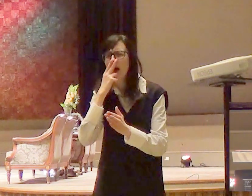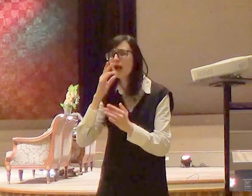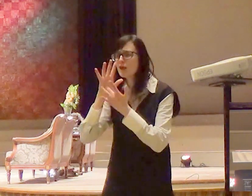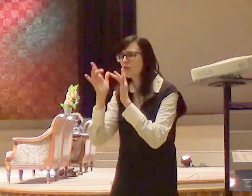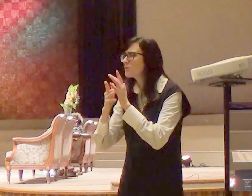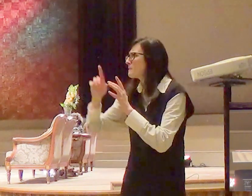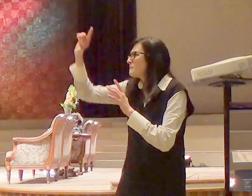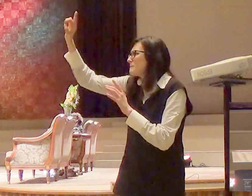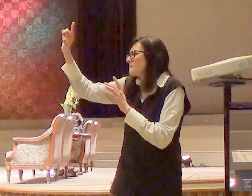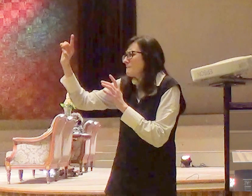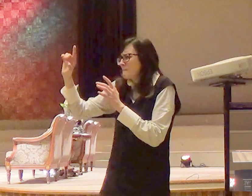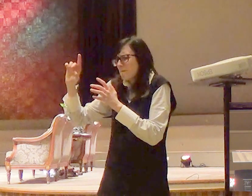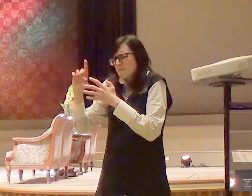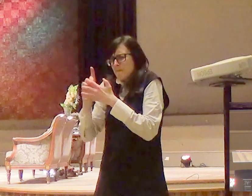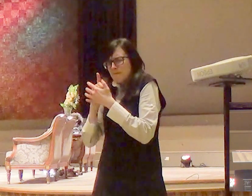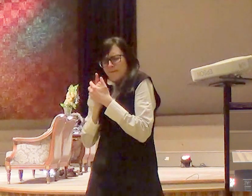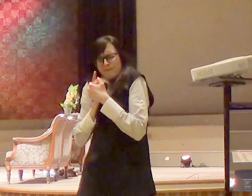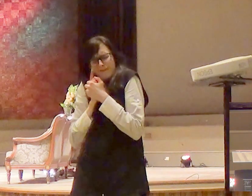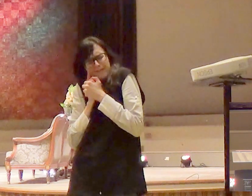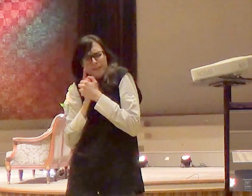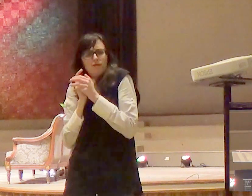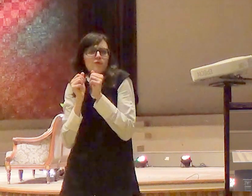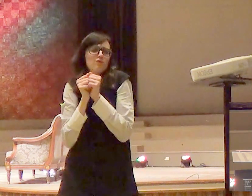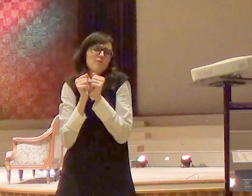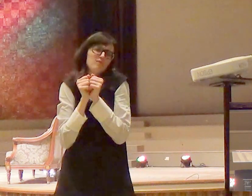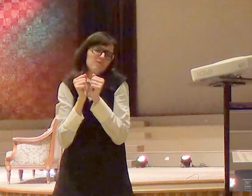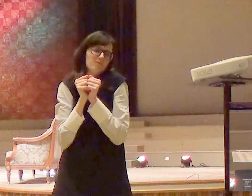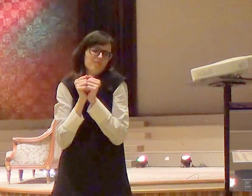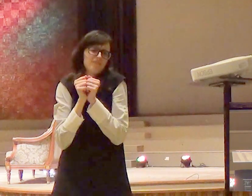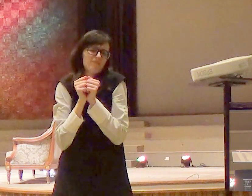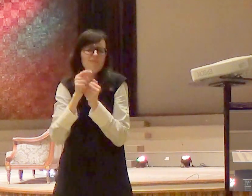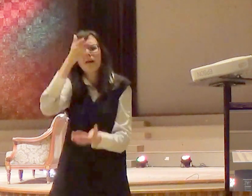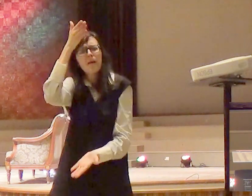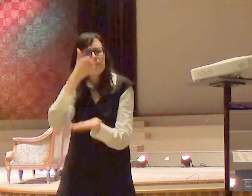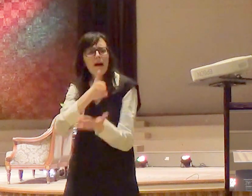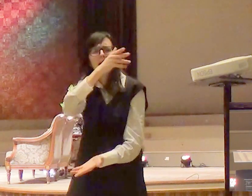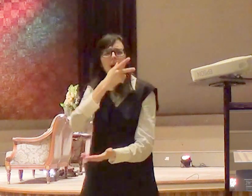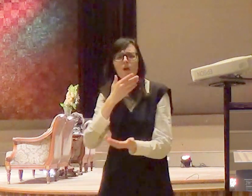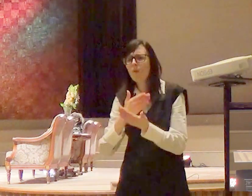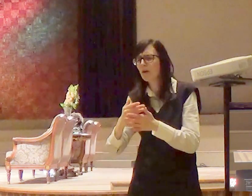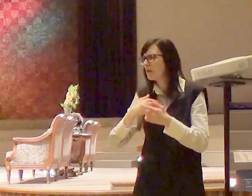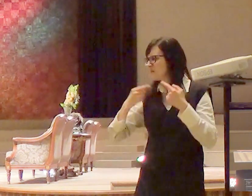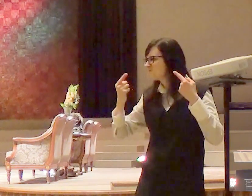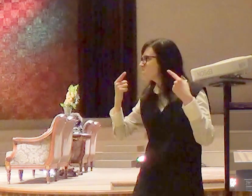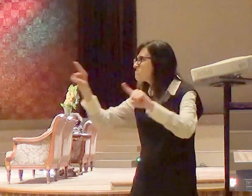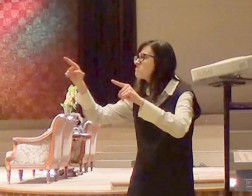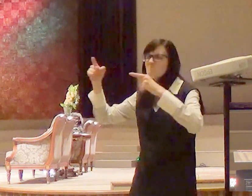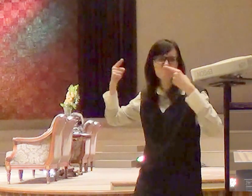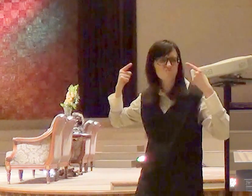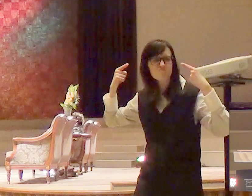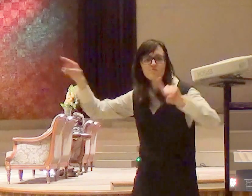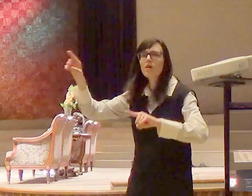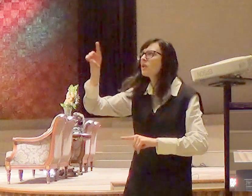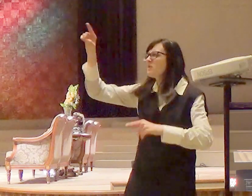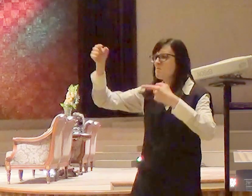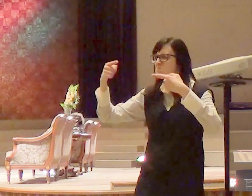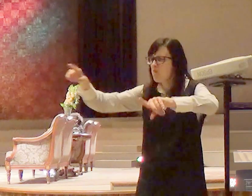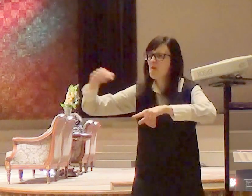ideal da tua vida para de se rebelar contra Deus e contra todos e